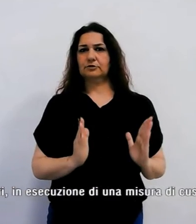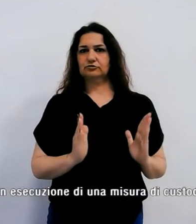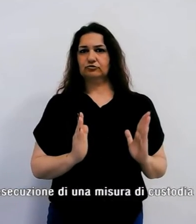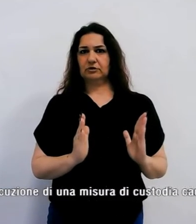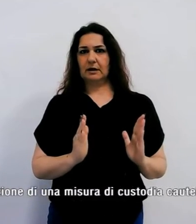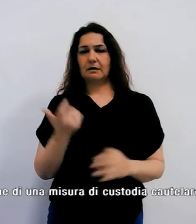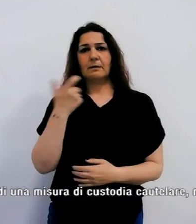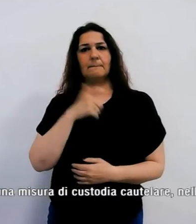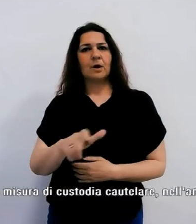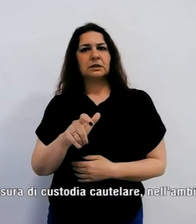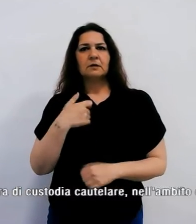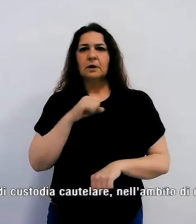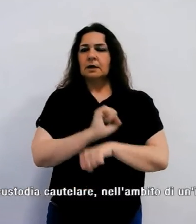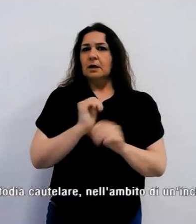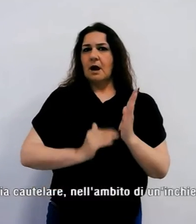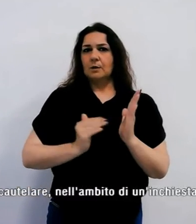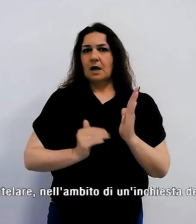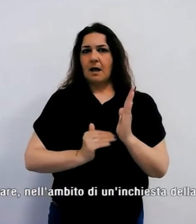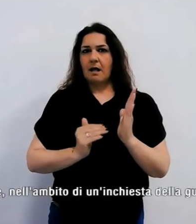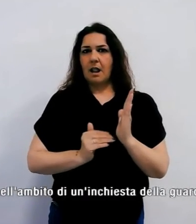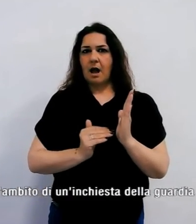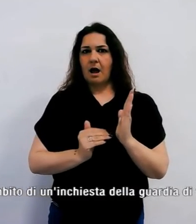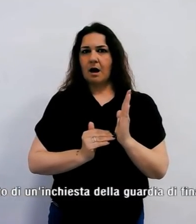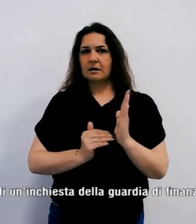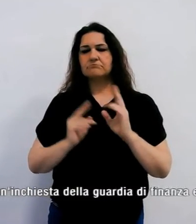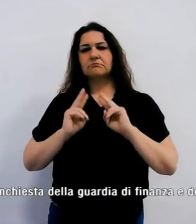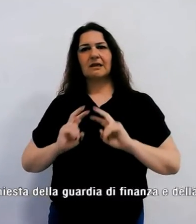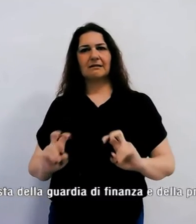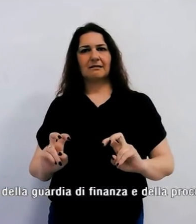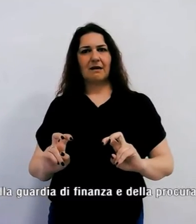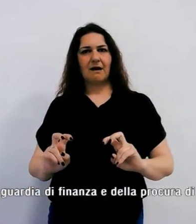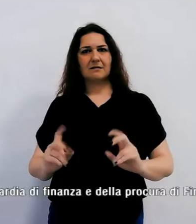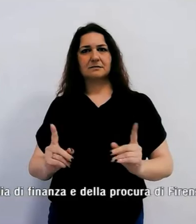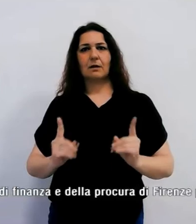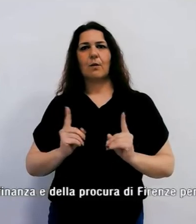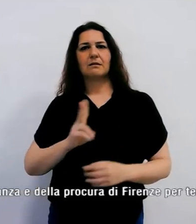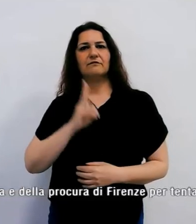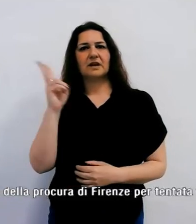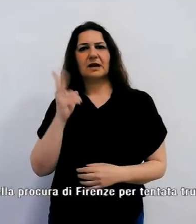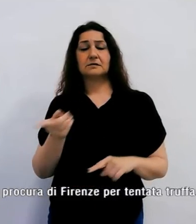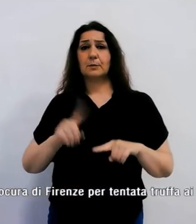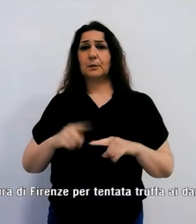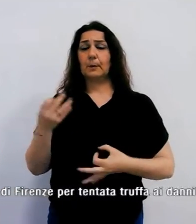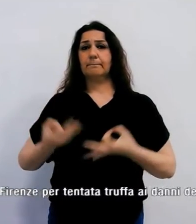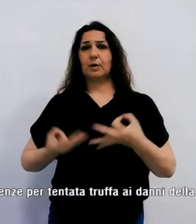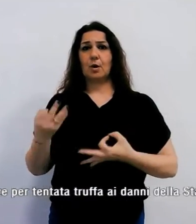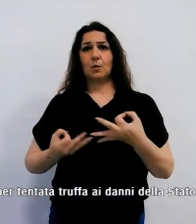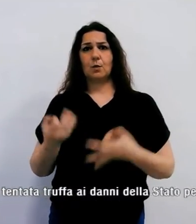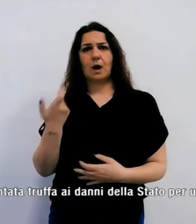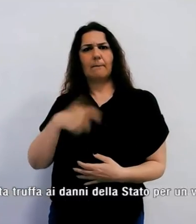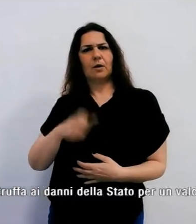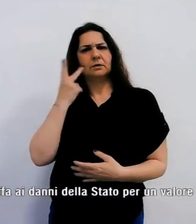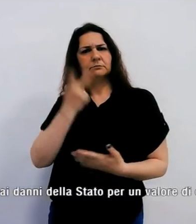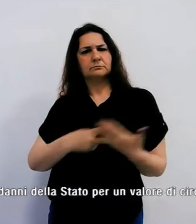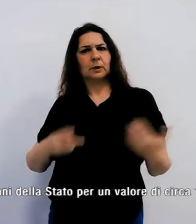cautelare nell'ambito di un'inchiesta della Guardia di Finanza e della Procura per tentata truffa ai danni